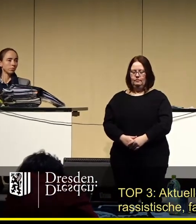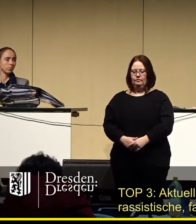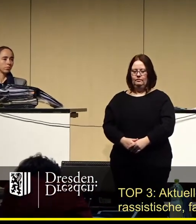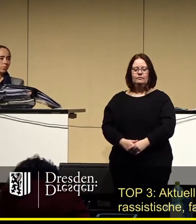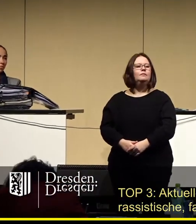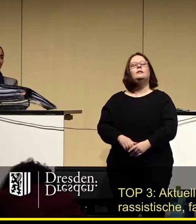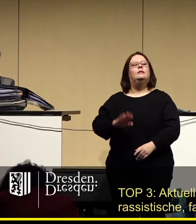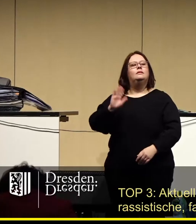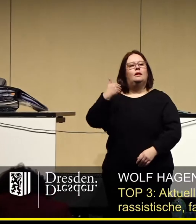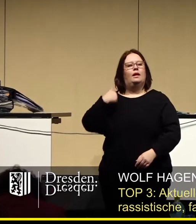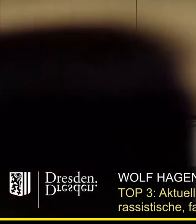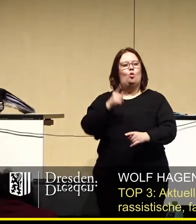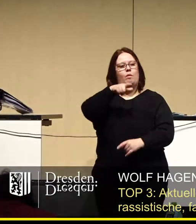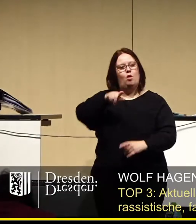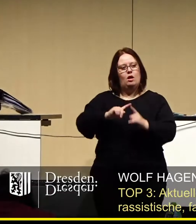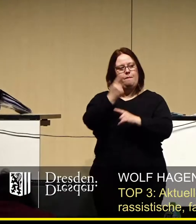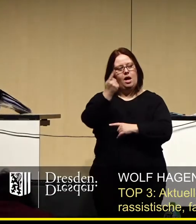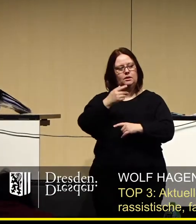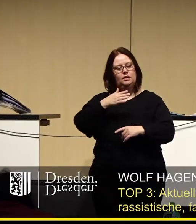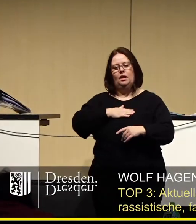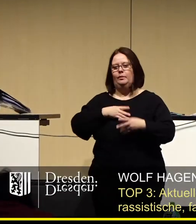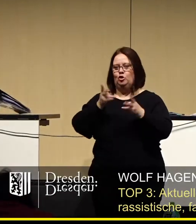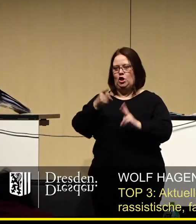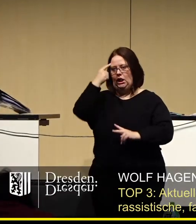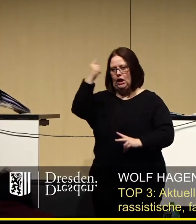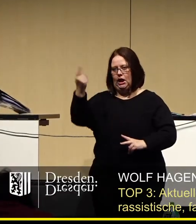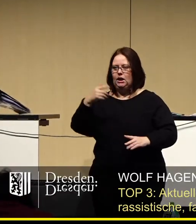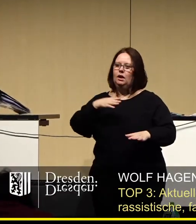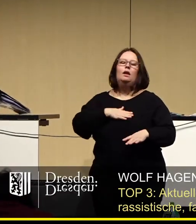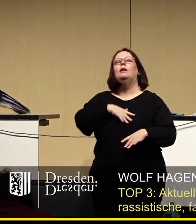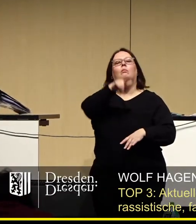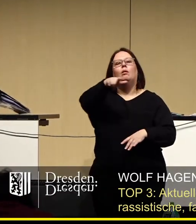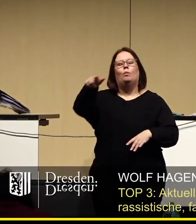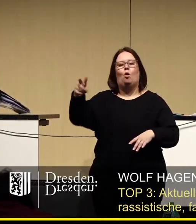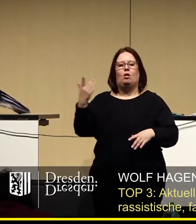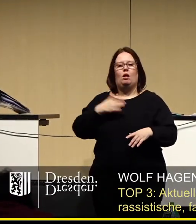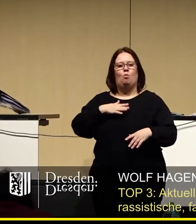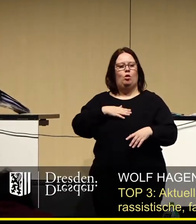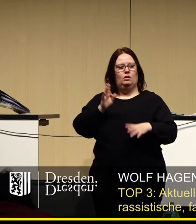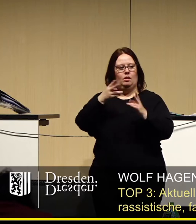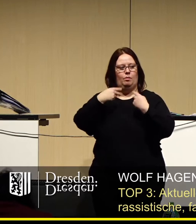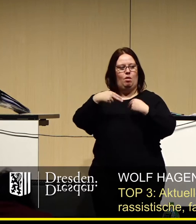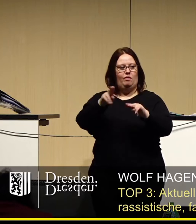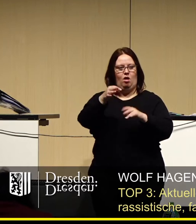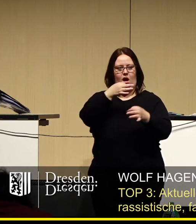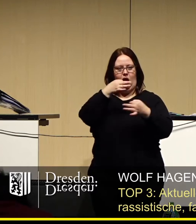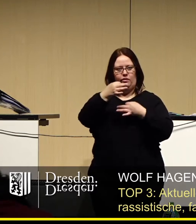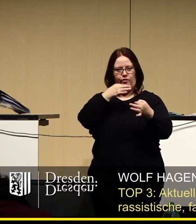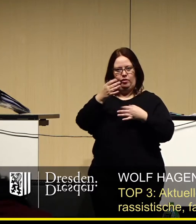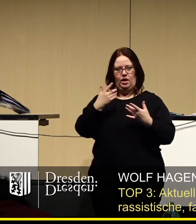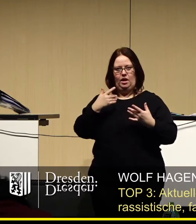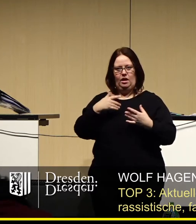Sehr geehrter Herr Oberbürgermeister, geehrte Stadträte, liebe Bürger. Ich darf aus der Beantwortung der mündlichen Anfrage MA